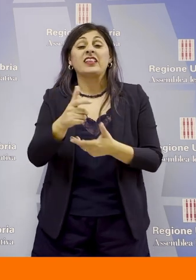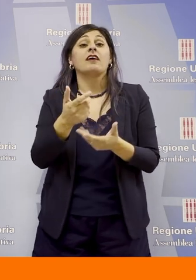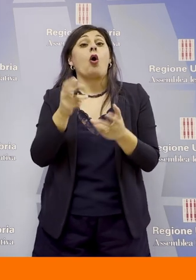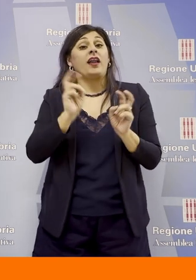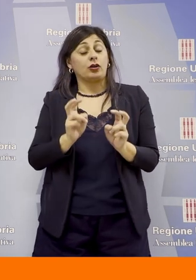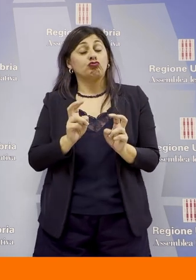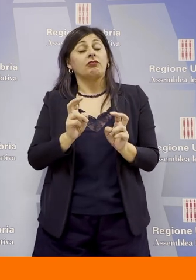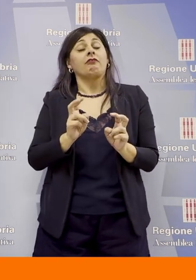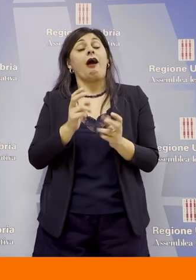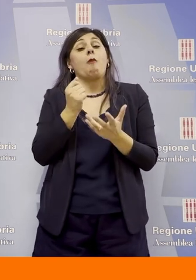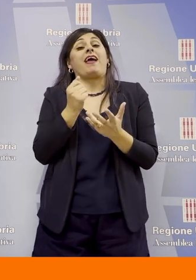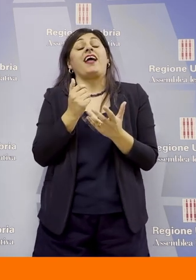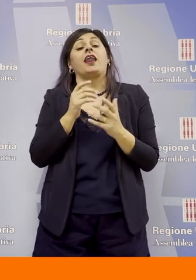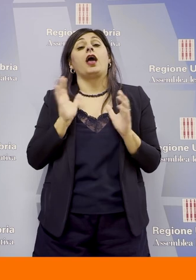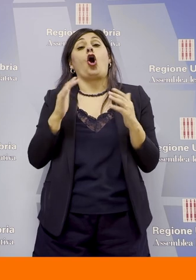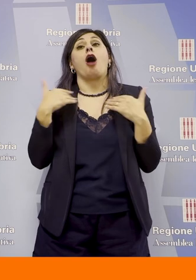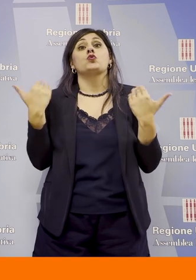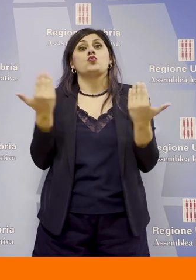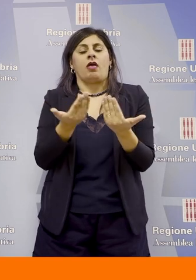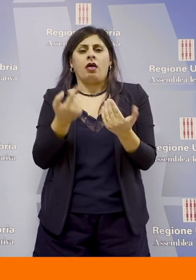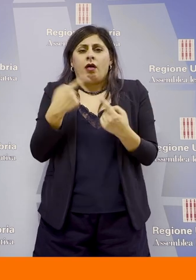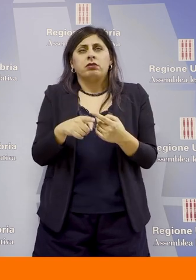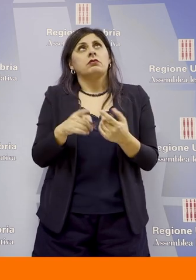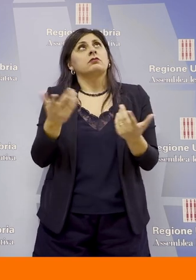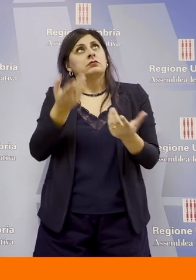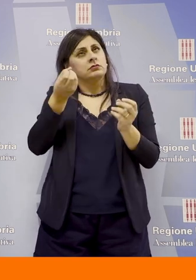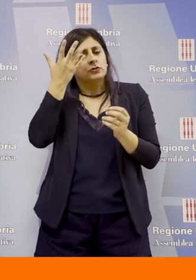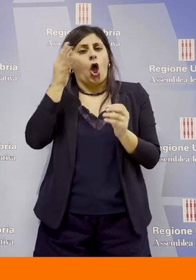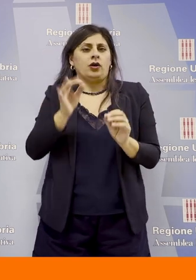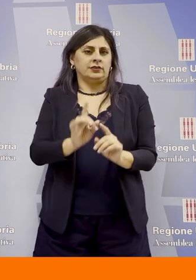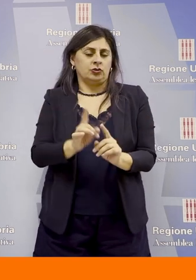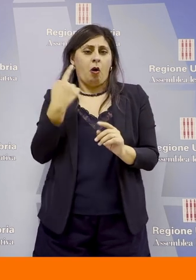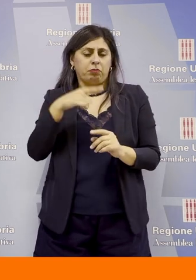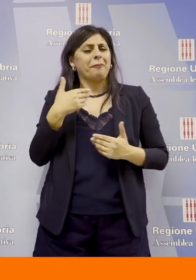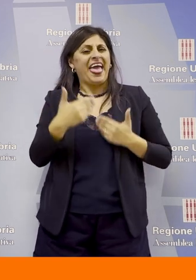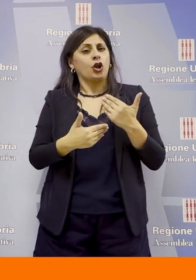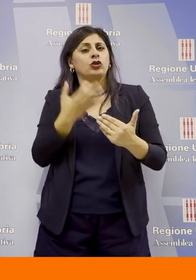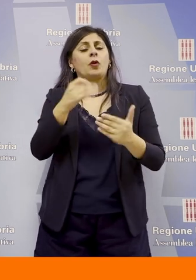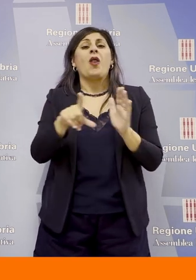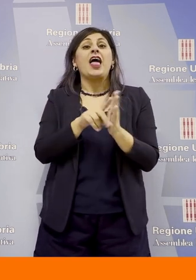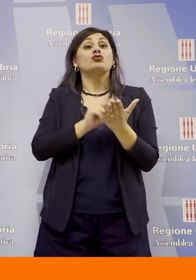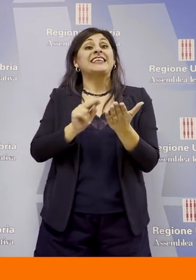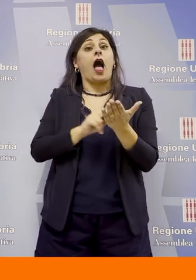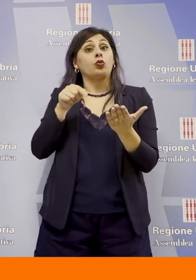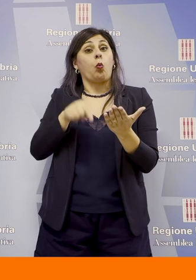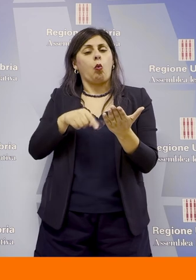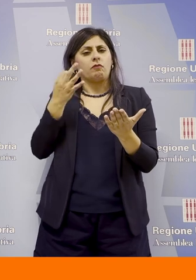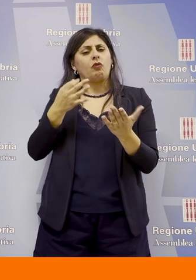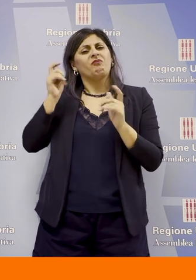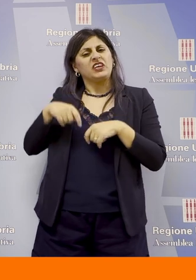comune ovviamente questo non nasce nel nulla nasce da un percorso che in questa legislatura e devo dire partendo dall'assemblea